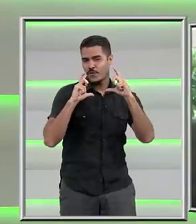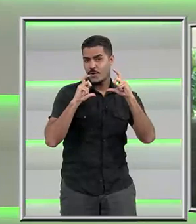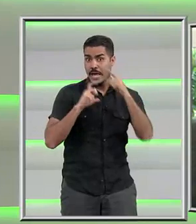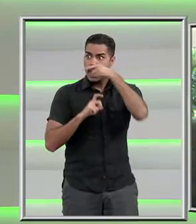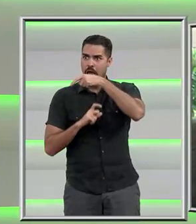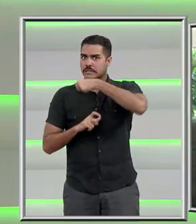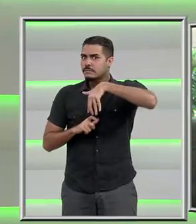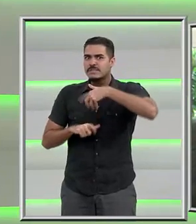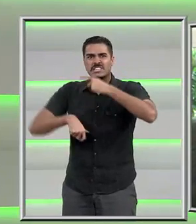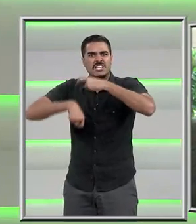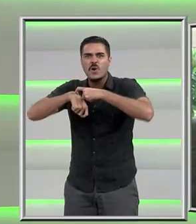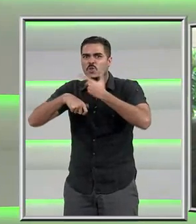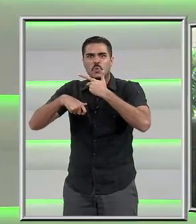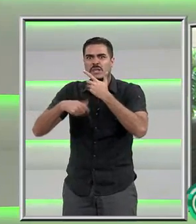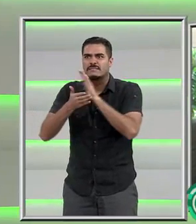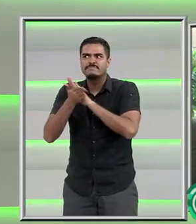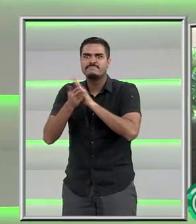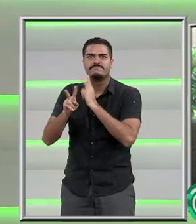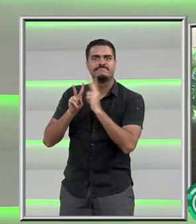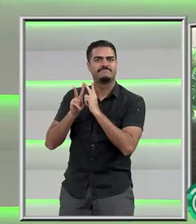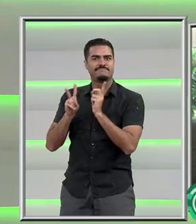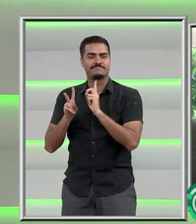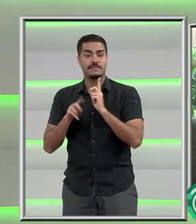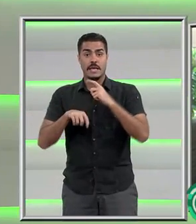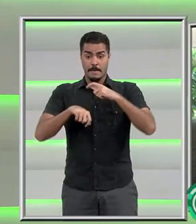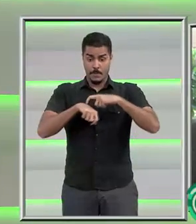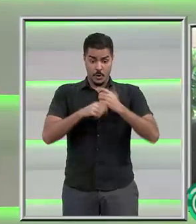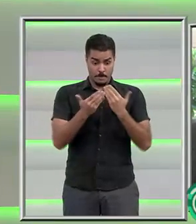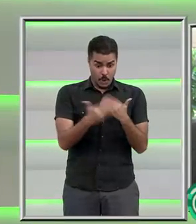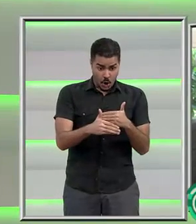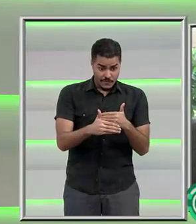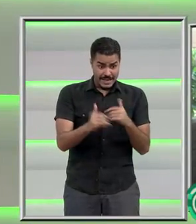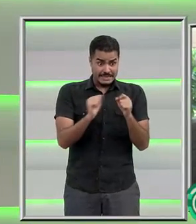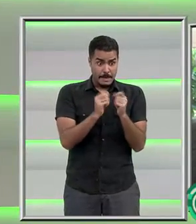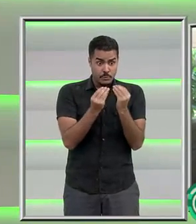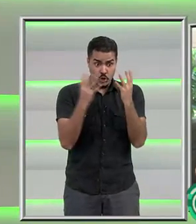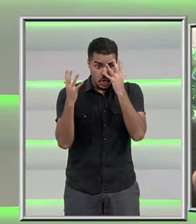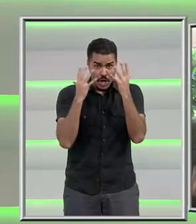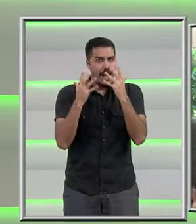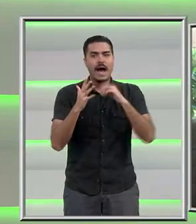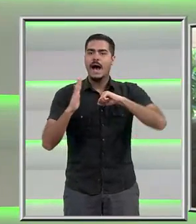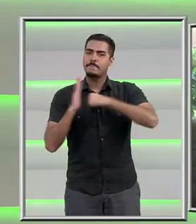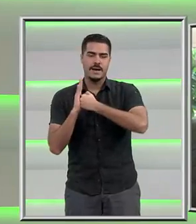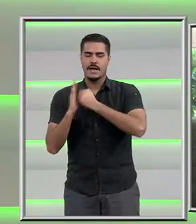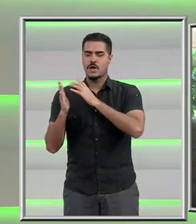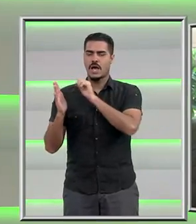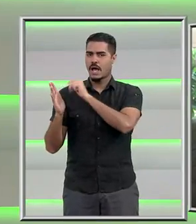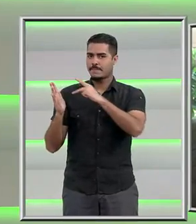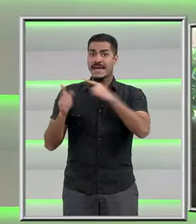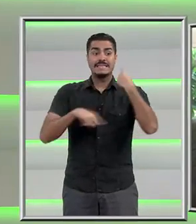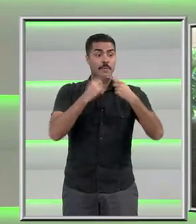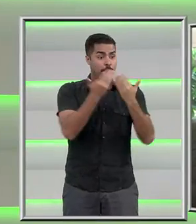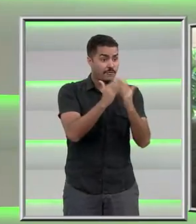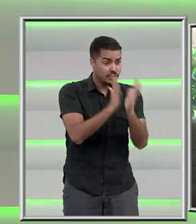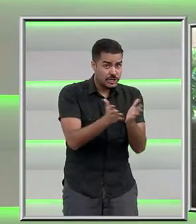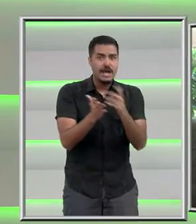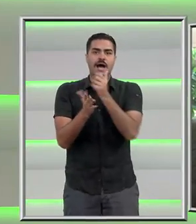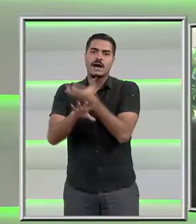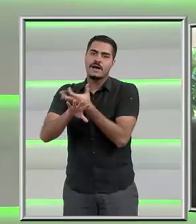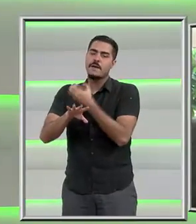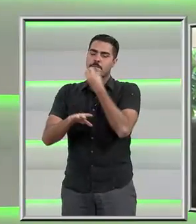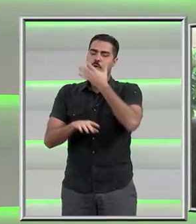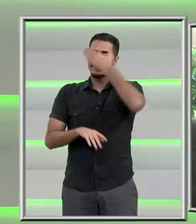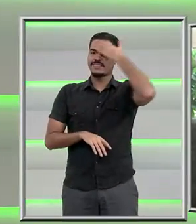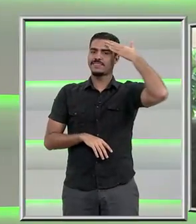filtro. Em período de provas e tal, geralmente eu, por exemplo, eu apago os aplicativos, aí passo o período e baixo de novo. Porque, querendo ou é uma distração.